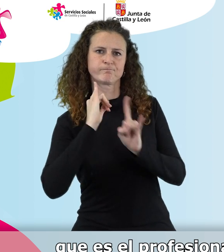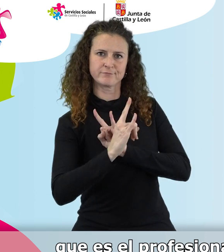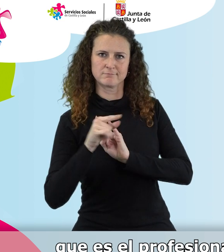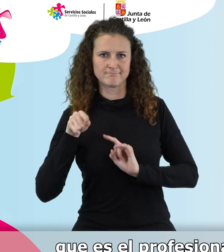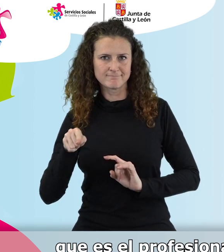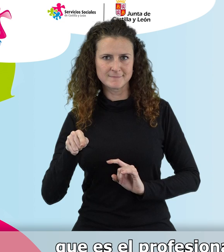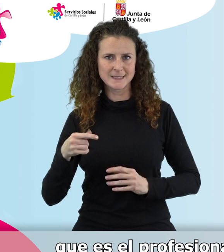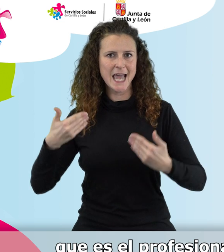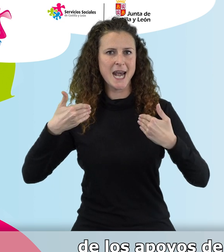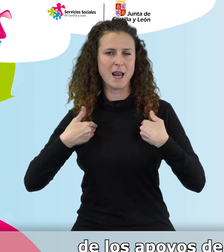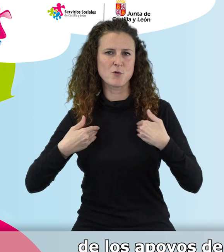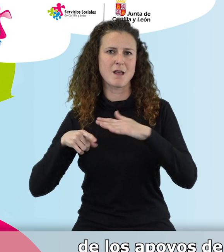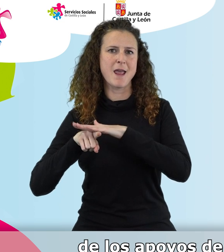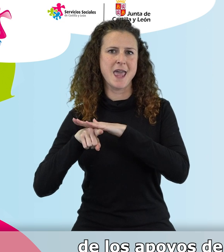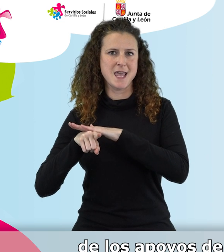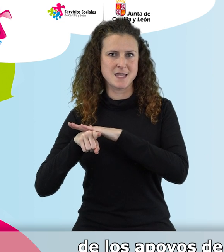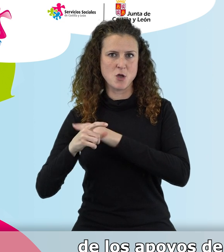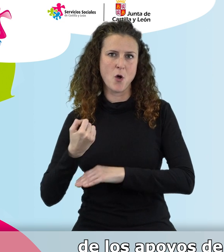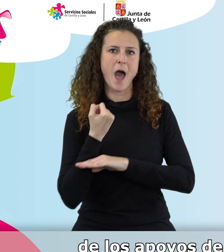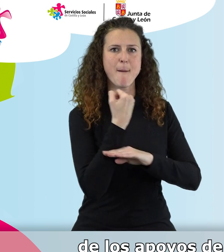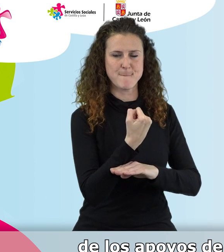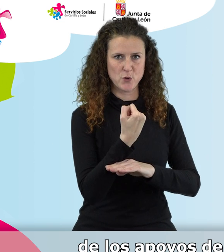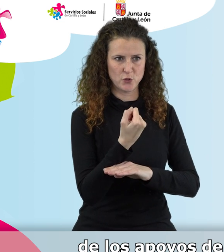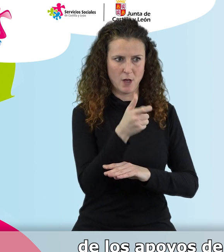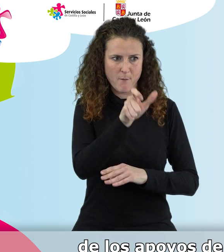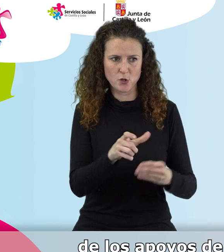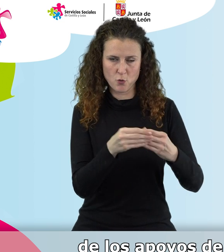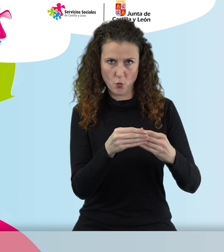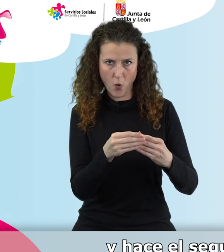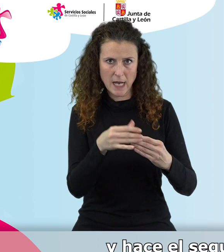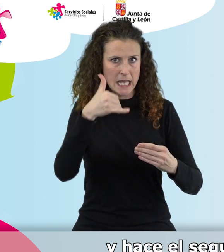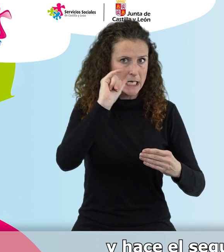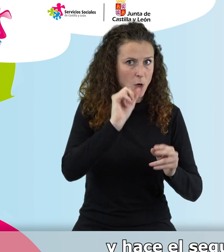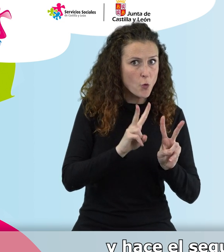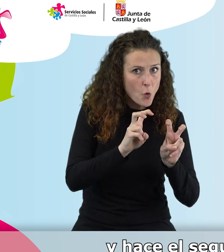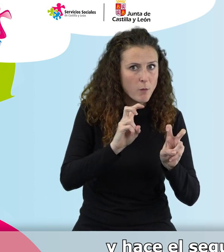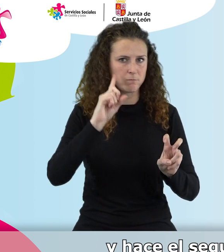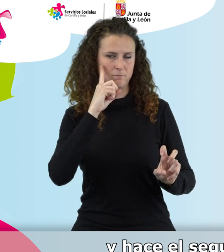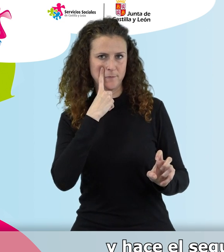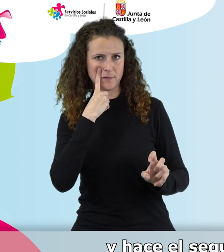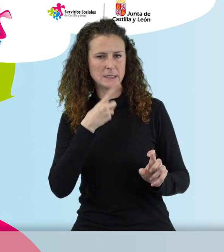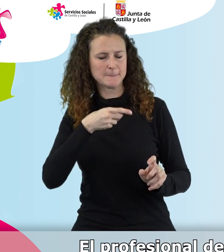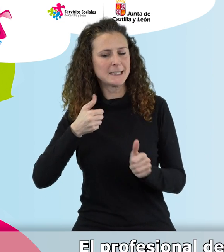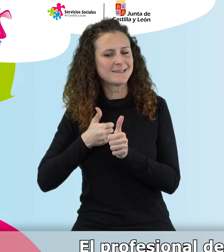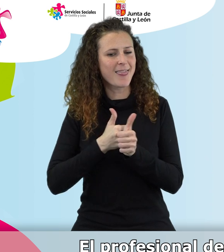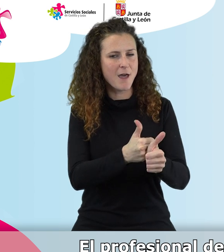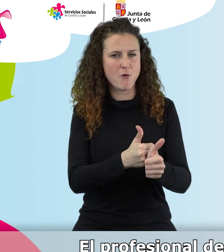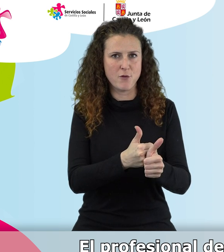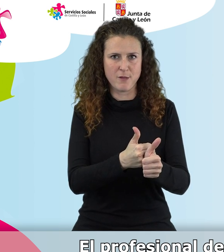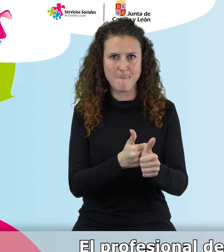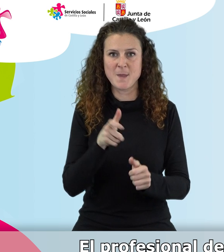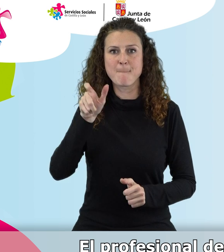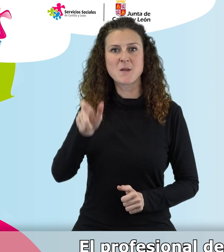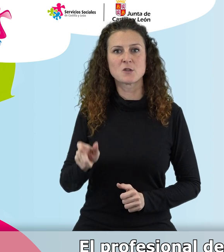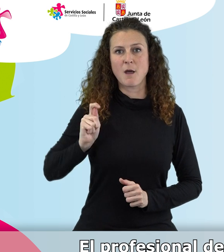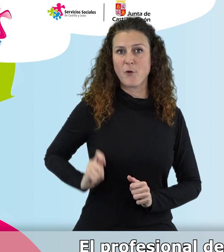profesional responsable de la gestión de los apoyos de la persona, de identificar nuevos riesgos y hace el seguimiento de esa evolución. El profesional de